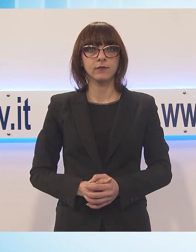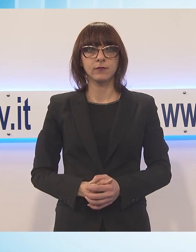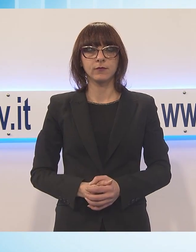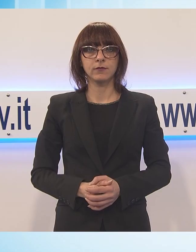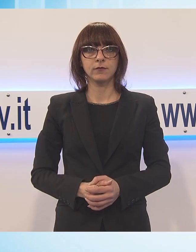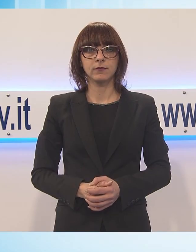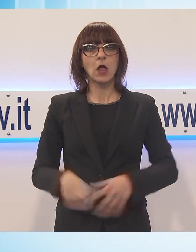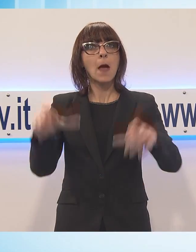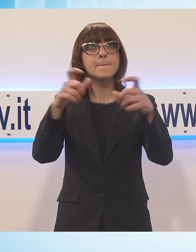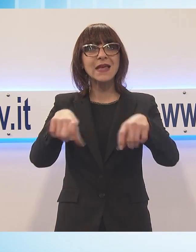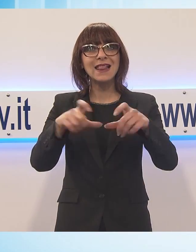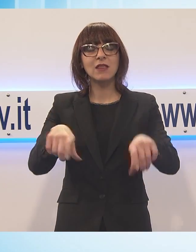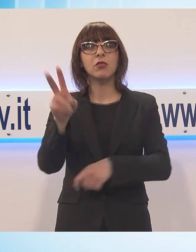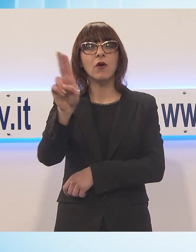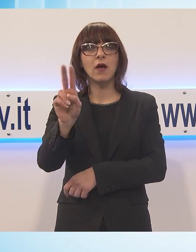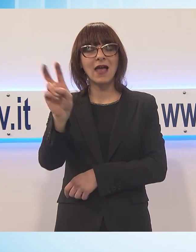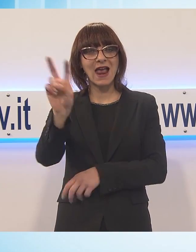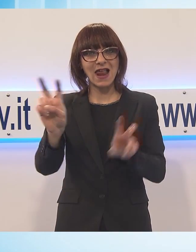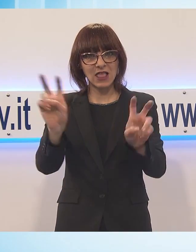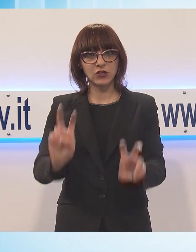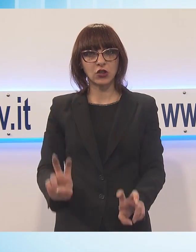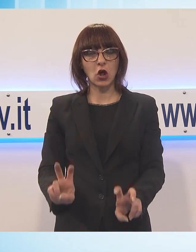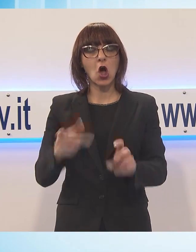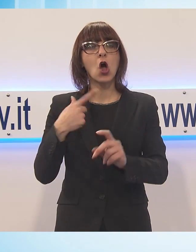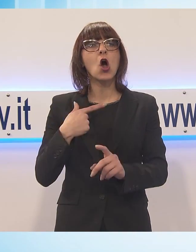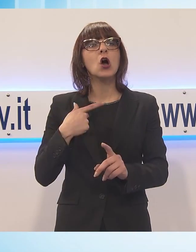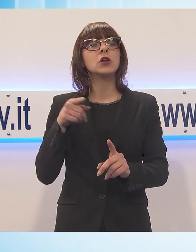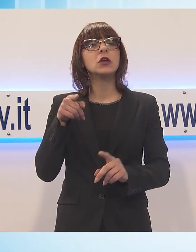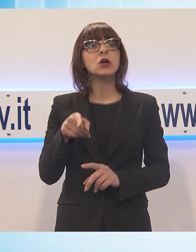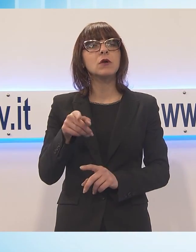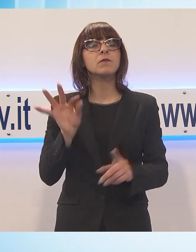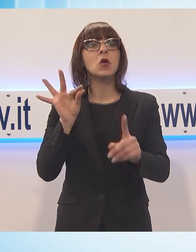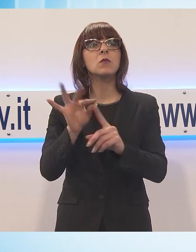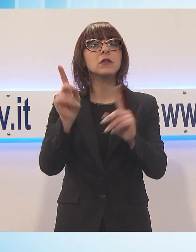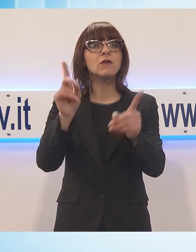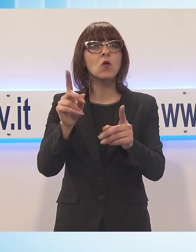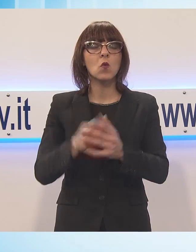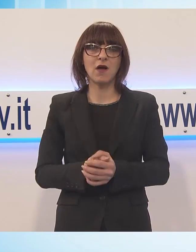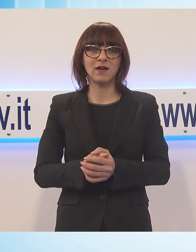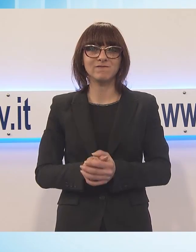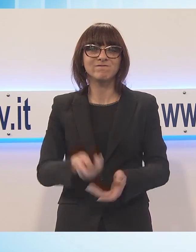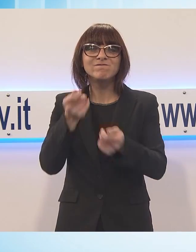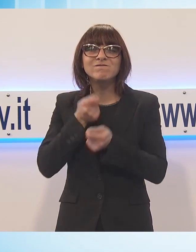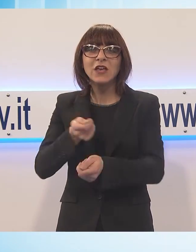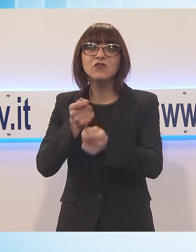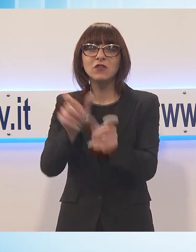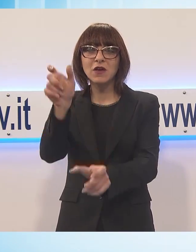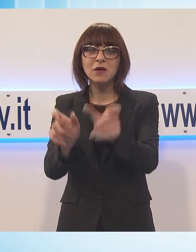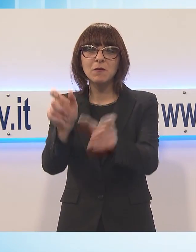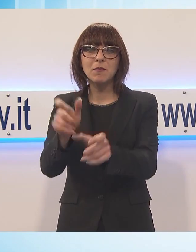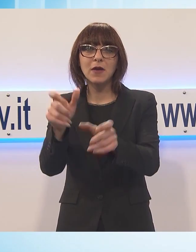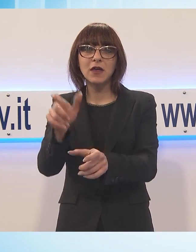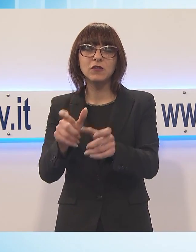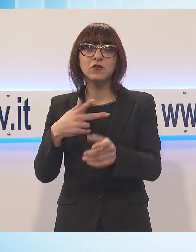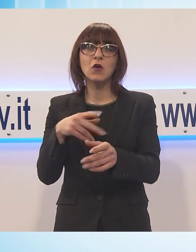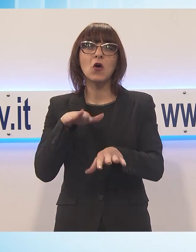Un biglietto elettronico che nelle intenzioni della compagnia Trasporti Toscana Nord dovrebbe favorire gli utenti dei mezzi pubblici e